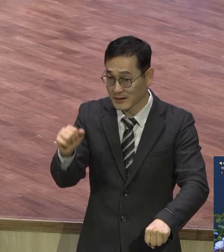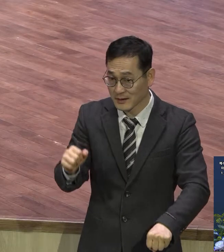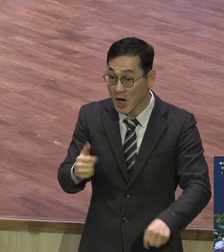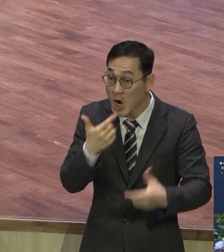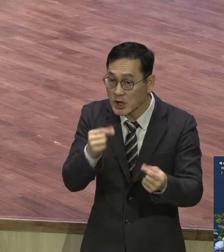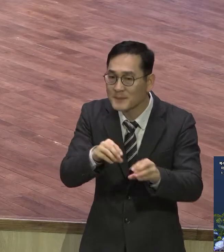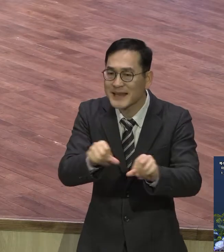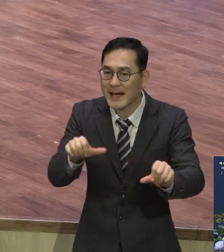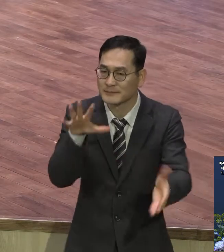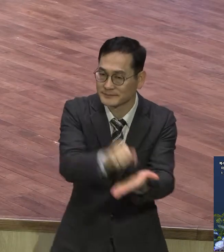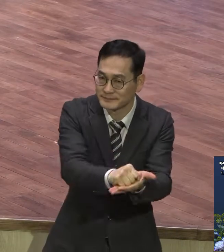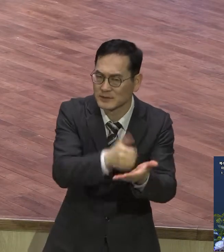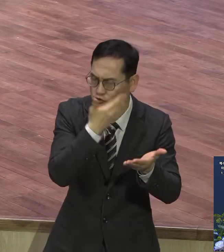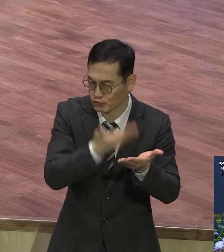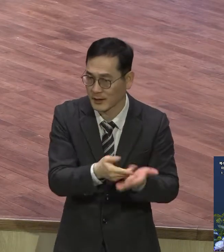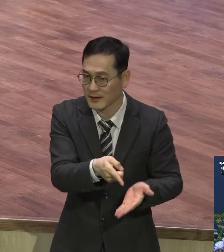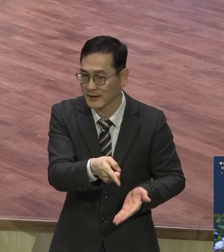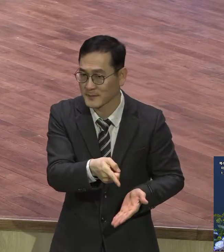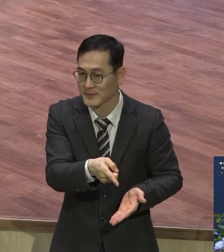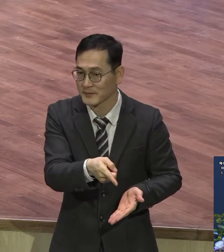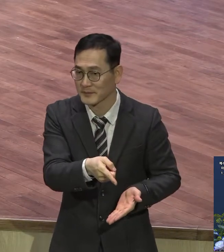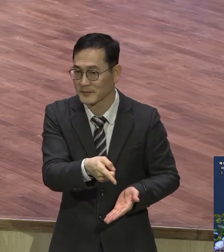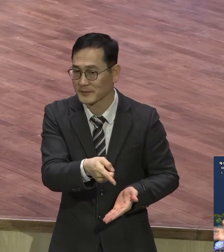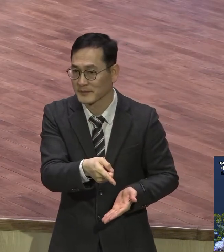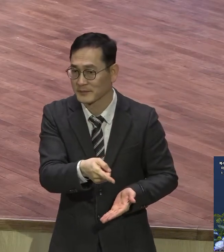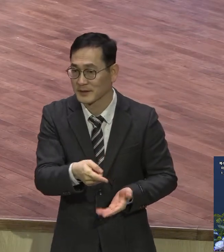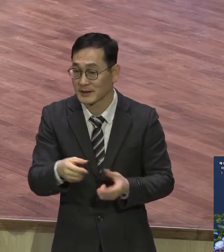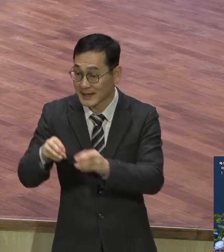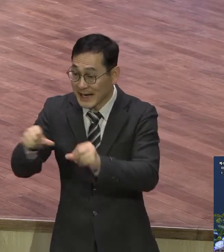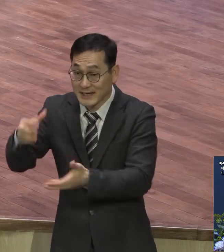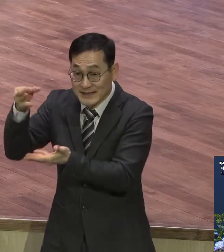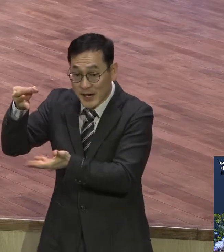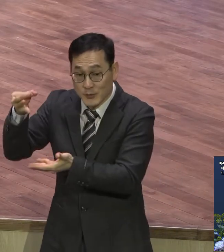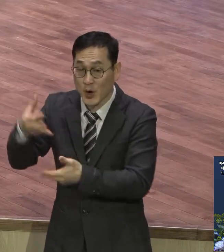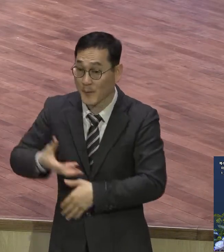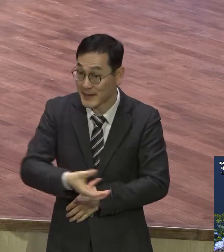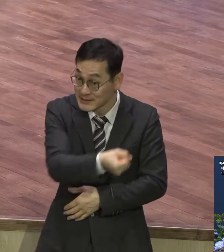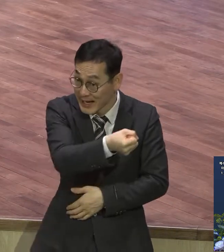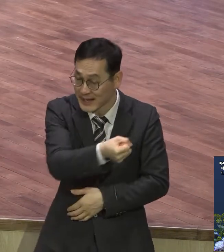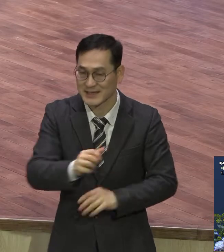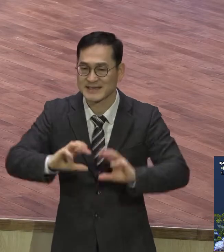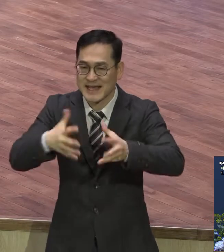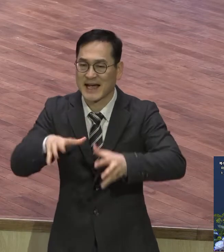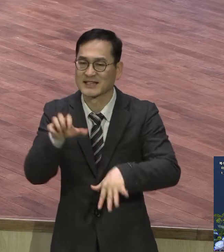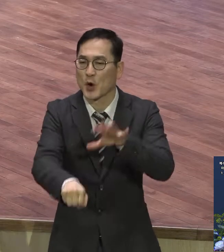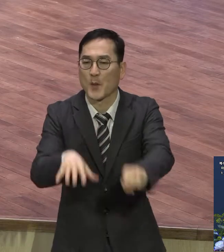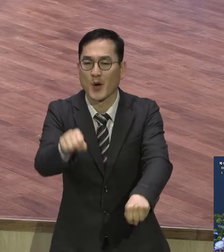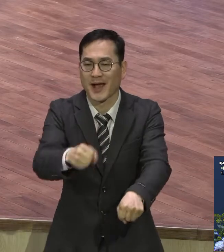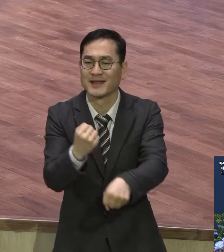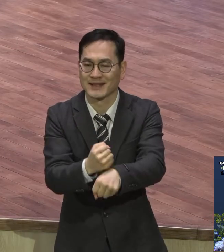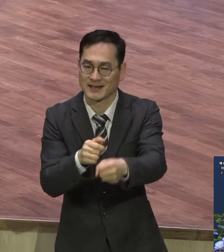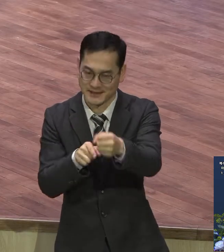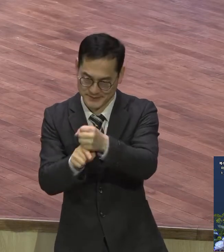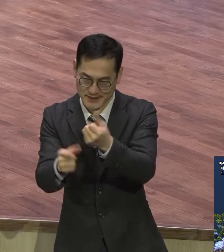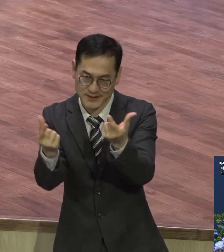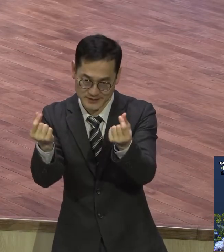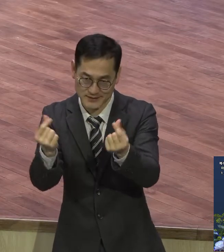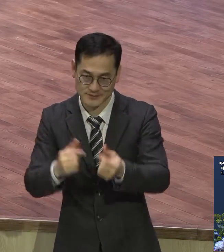한마디로 세상을 정복한다 그 말이 세상을 정복한다 우리가 지금 땅